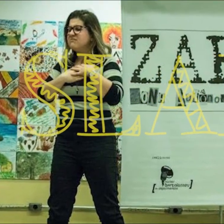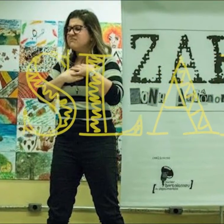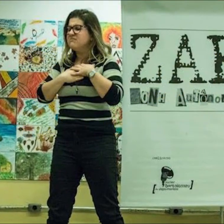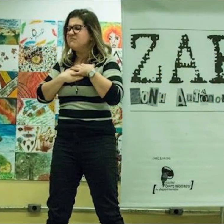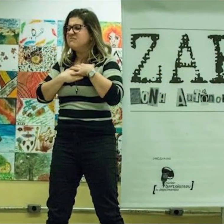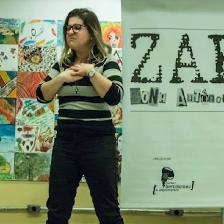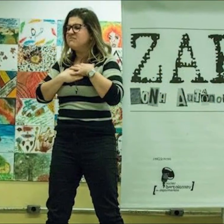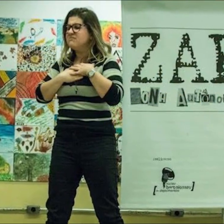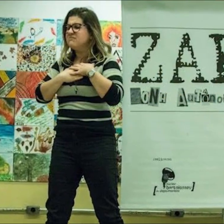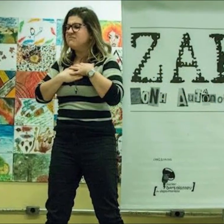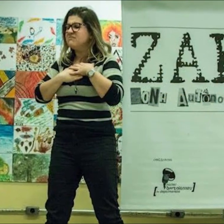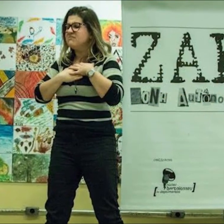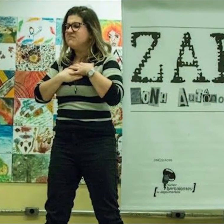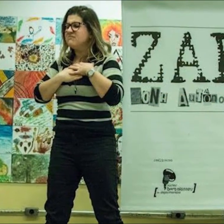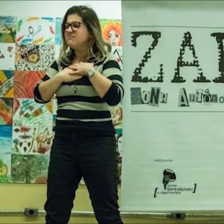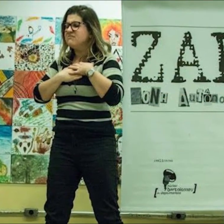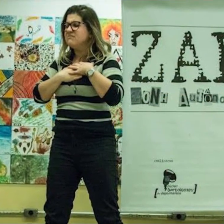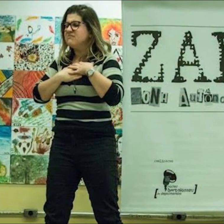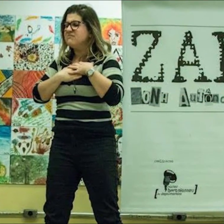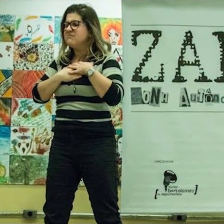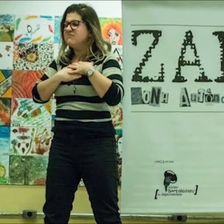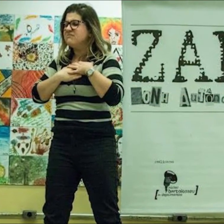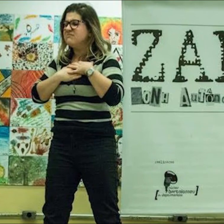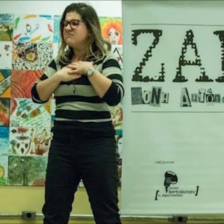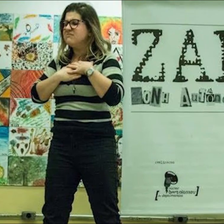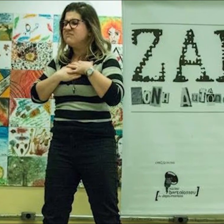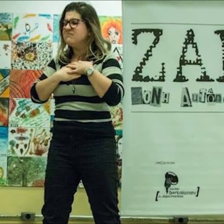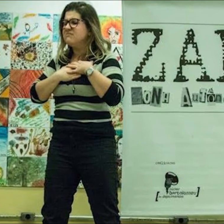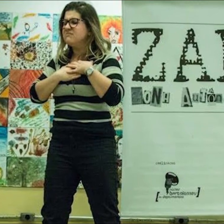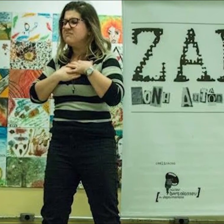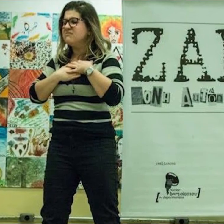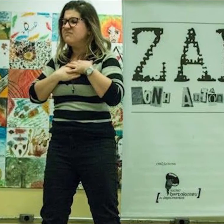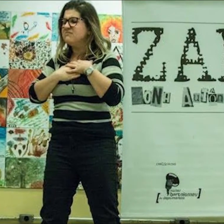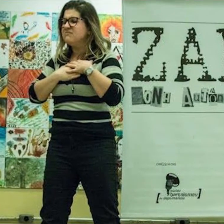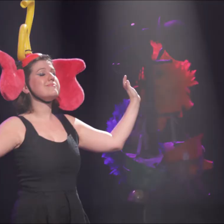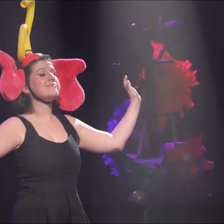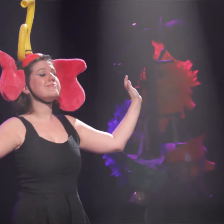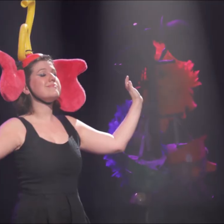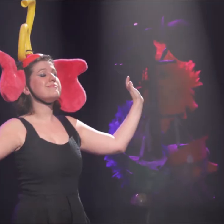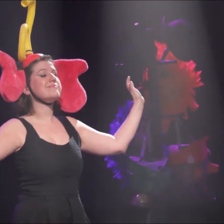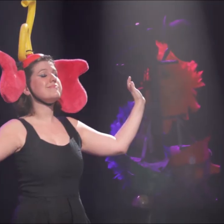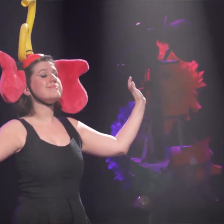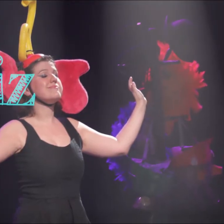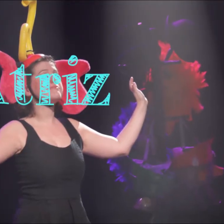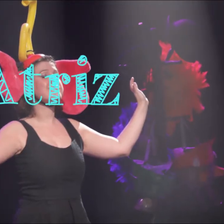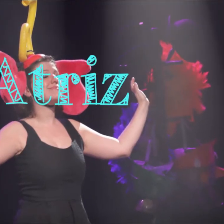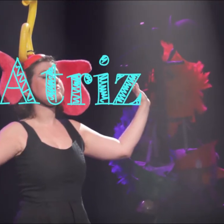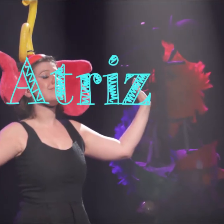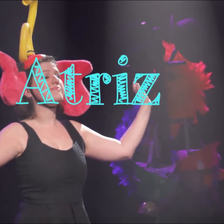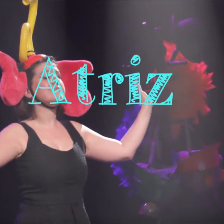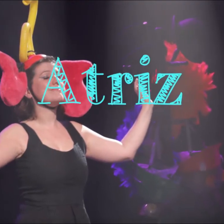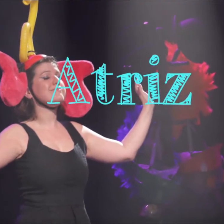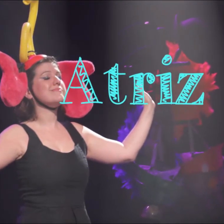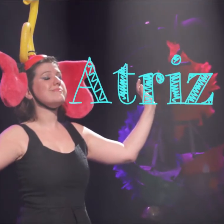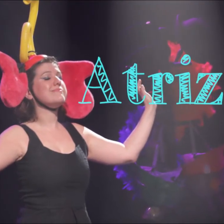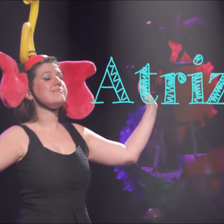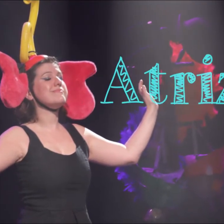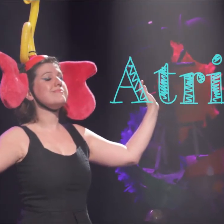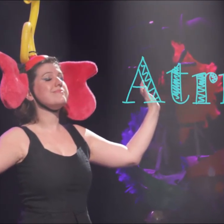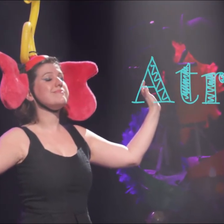Está em pé, com a mão no coração e os olhos fechados. Marita, sob o foco de luz branca. Ela usa